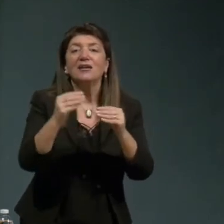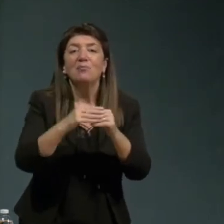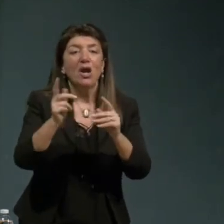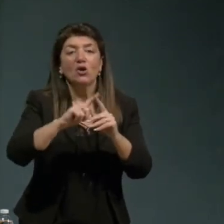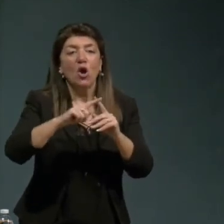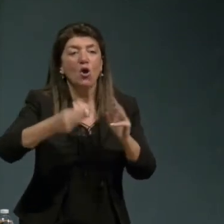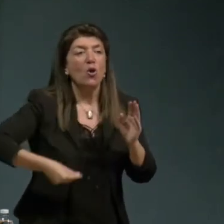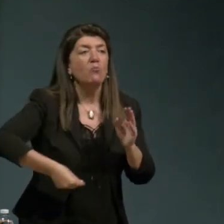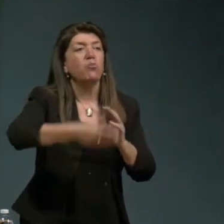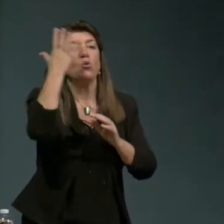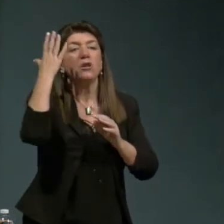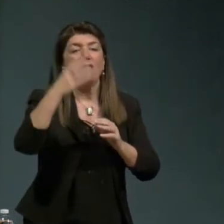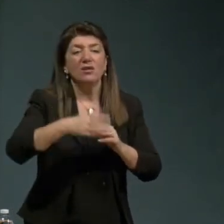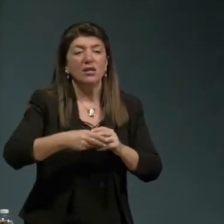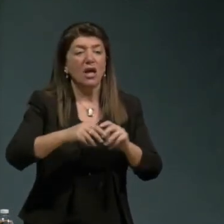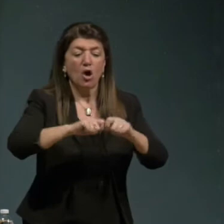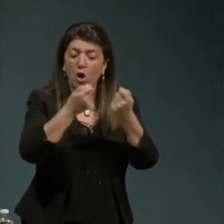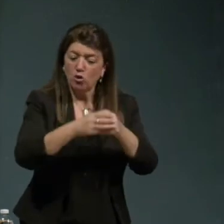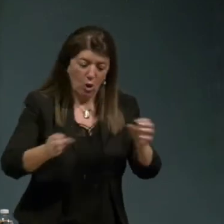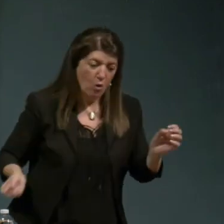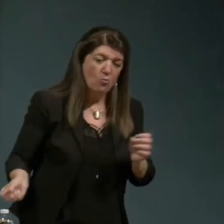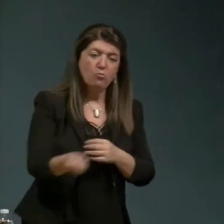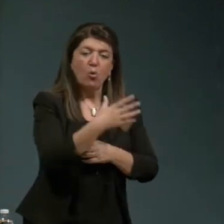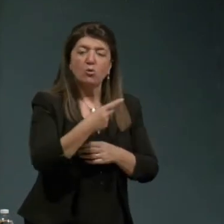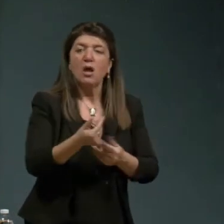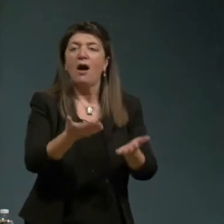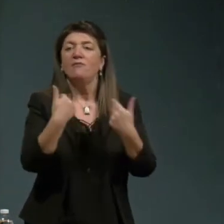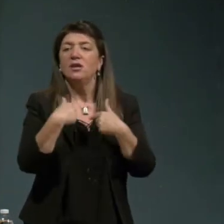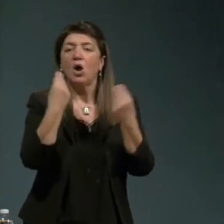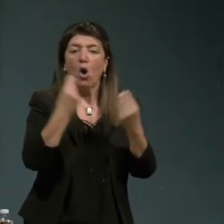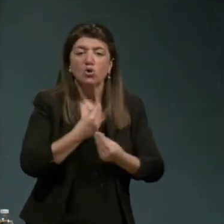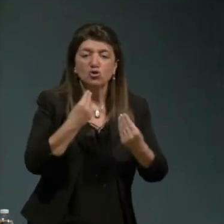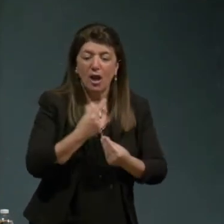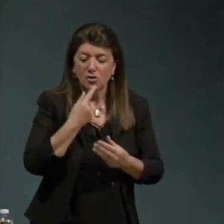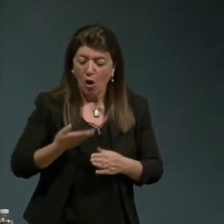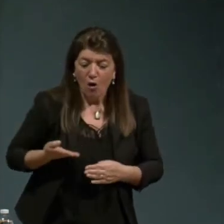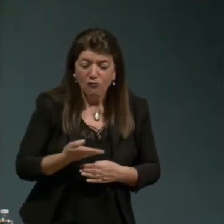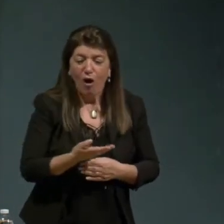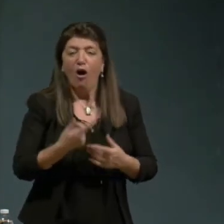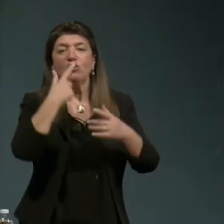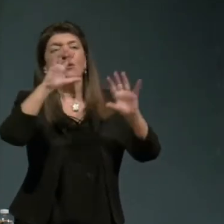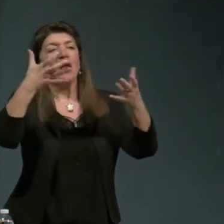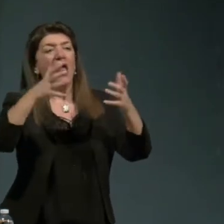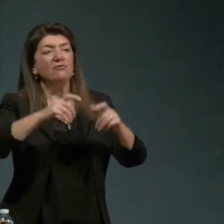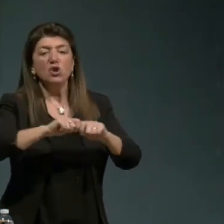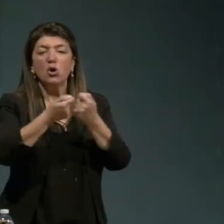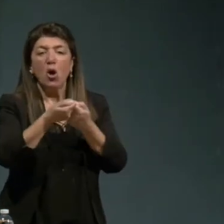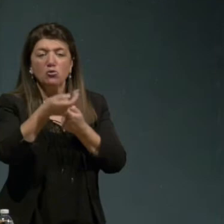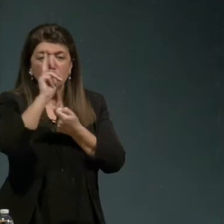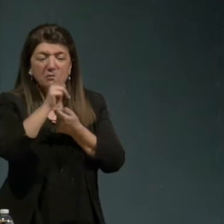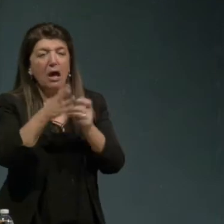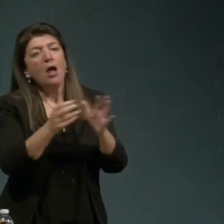le cose le le refrigeratore televisione e altre che